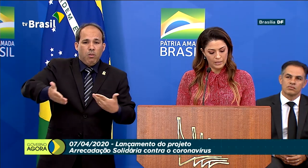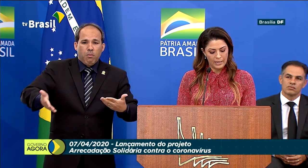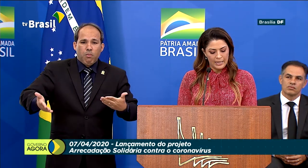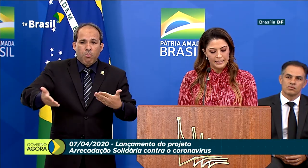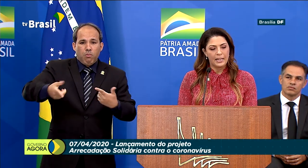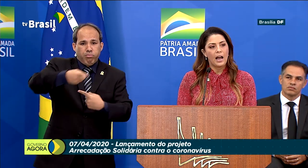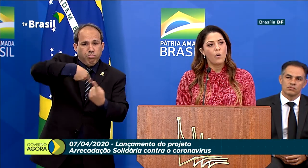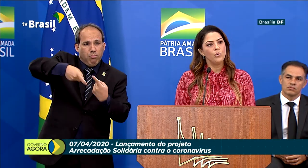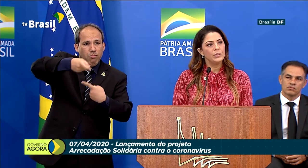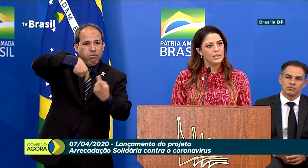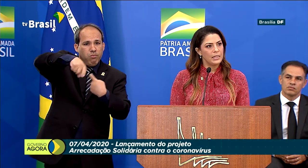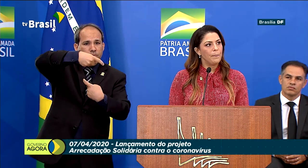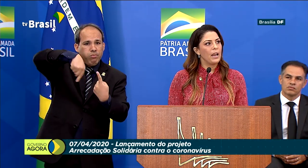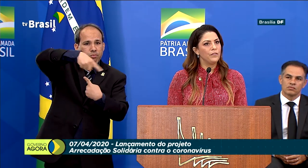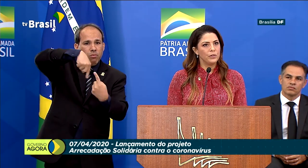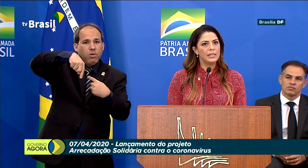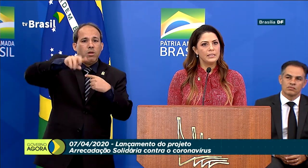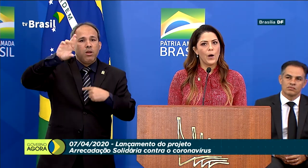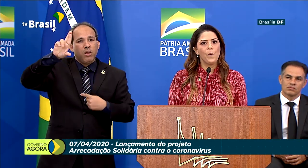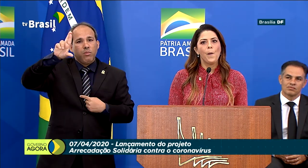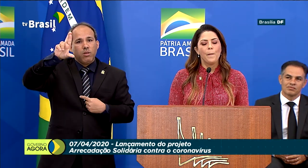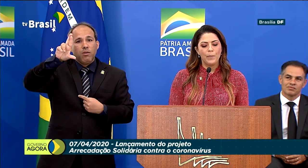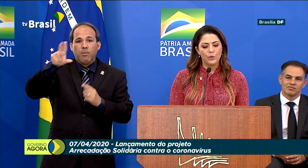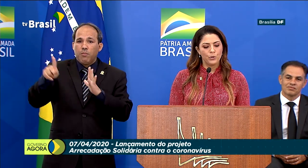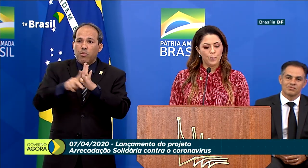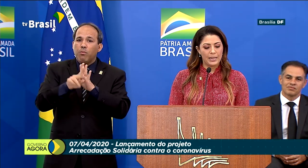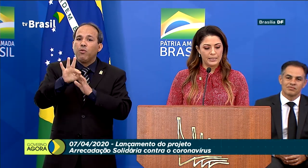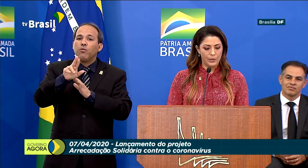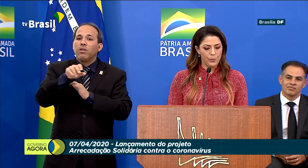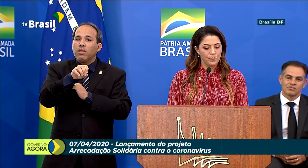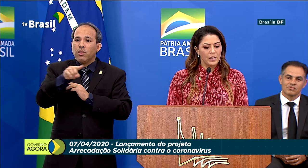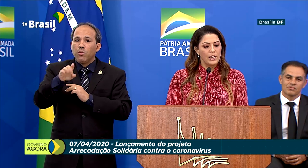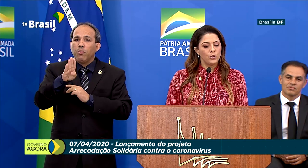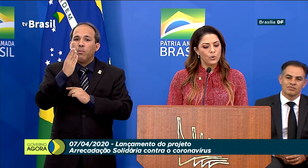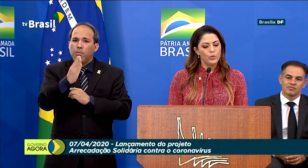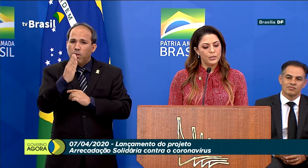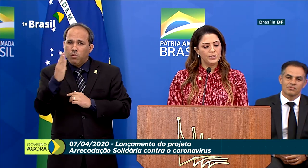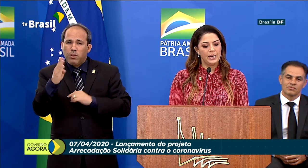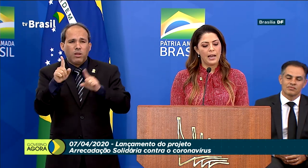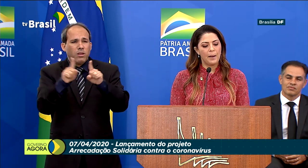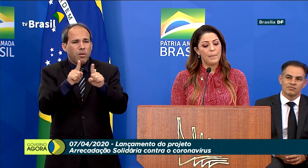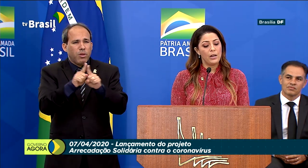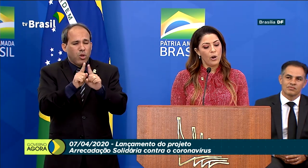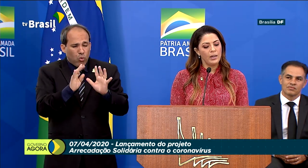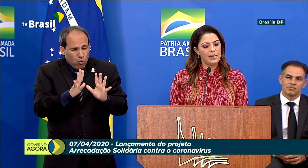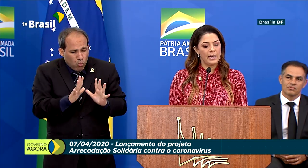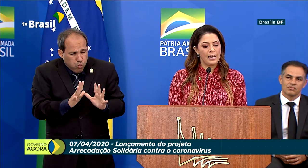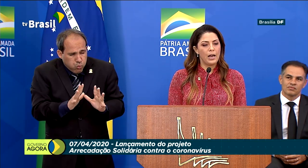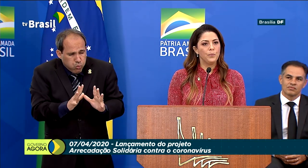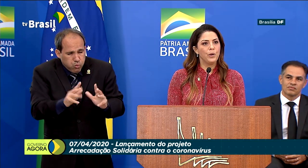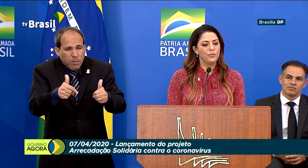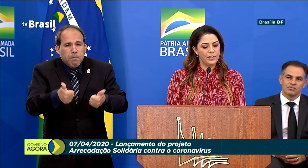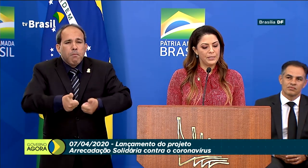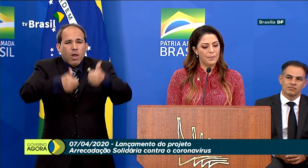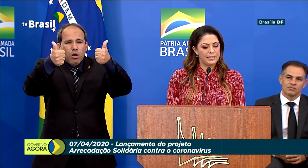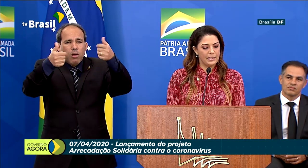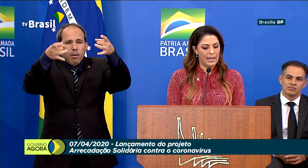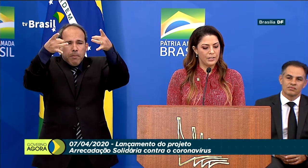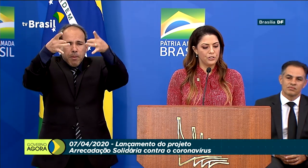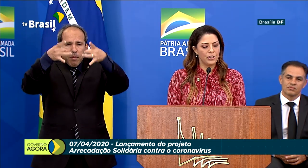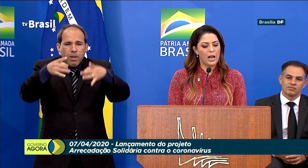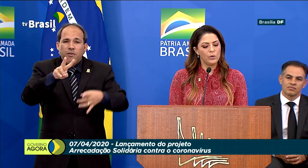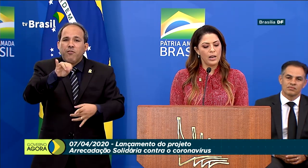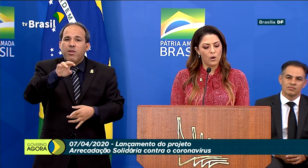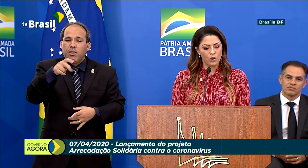dessa conta será conduzida pela Fundação Banco do Brasil e tudo isso será melhor detalhado pelo vice